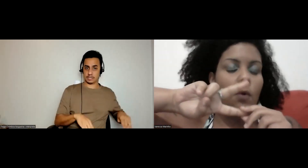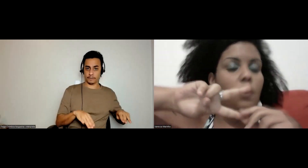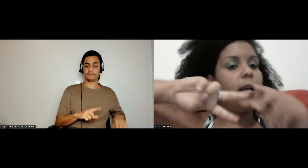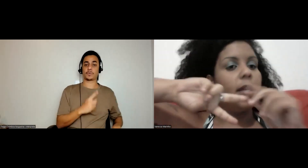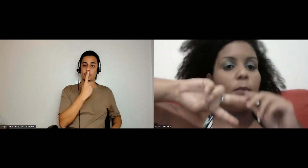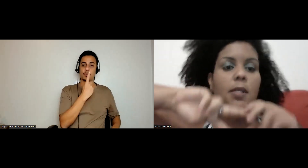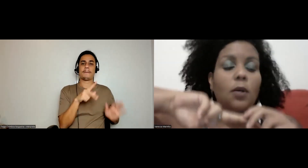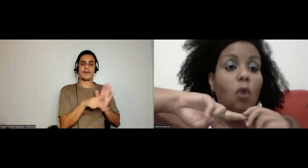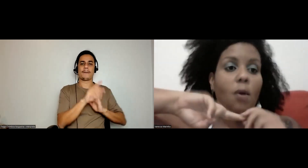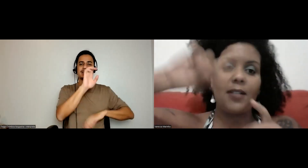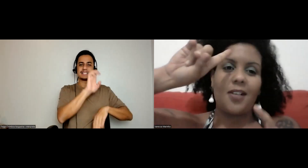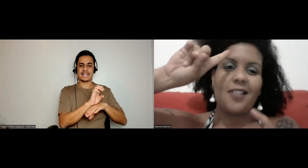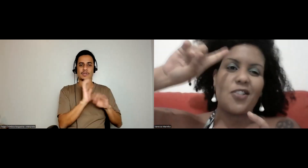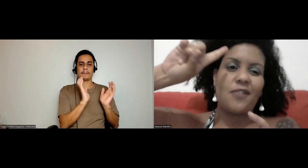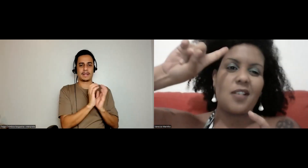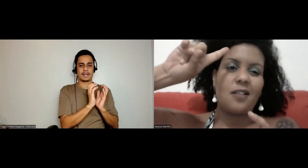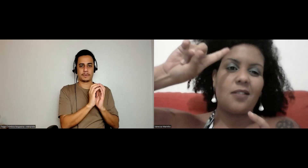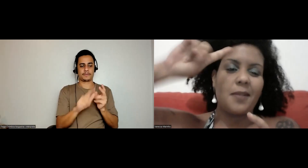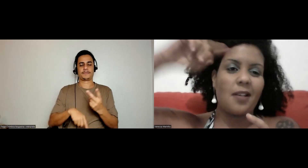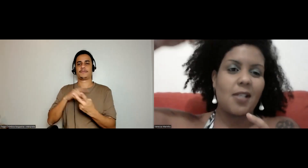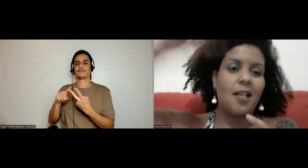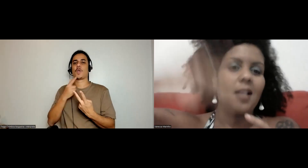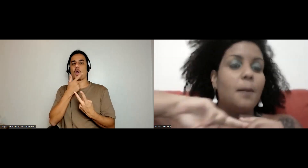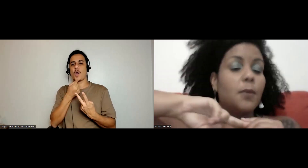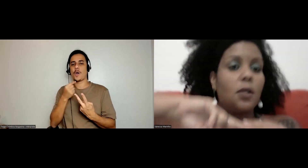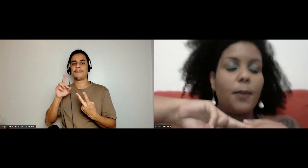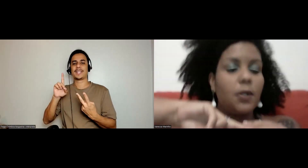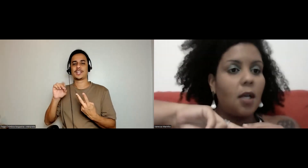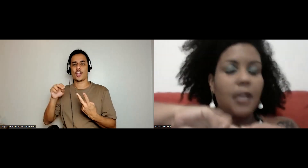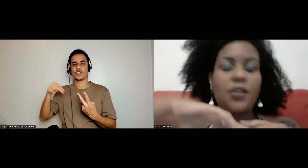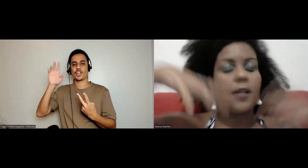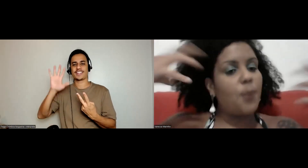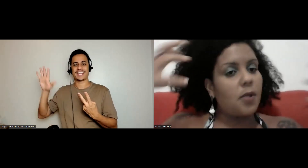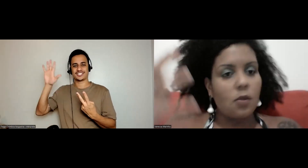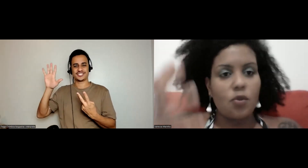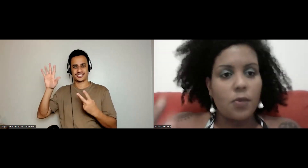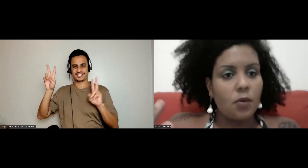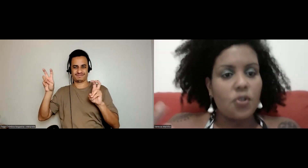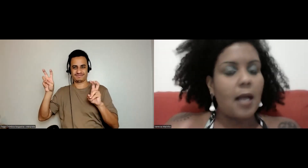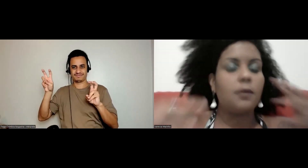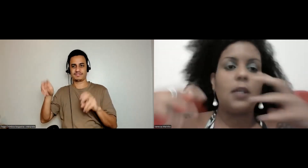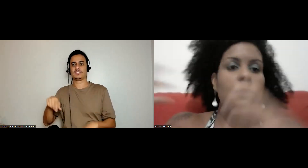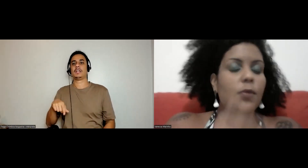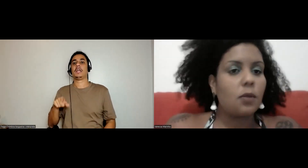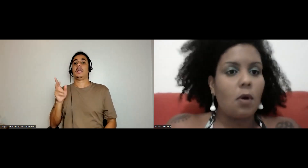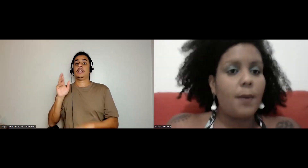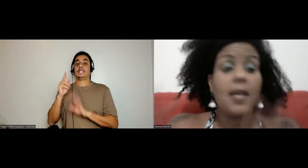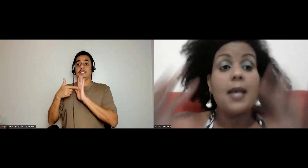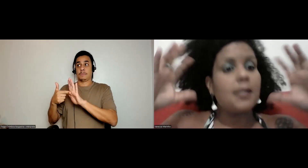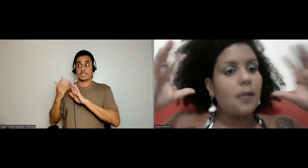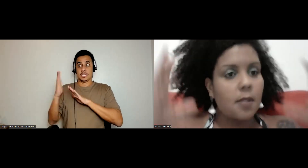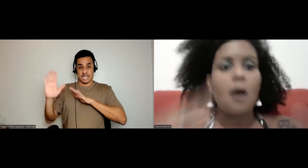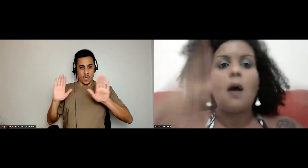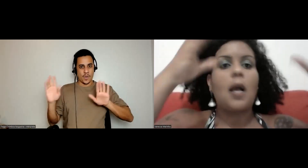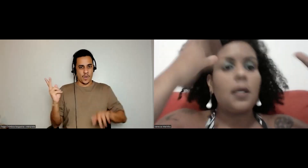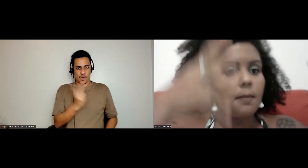Pernambuco e o Museu do Homem do Nordeste, veja o nome que eu usaria, Museu do Homem do Nordeste, as exposições do Museu do Estado e do Museu do Homem